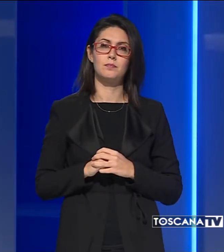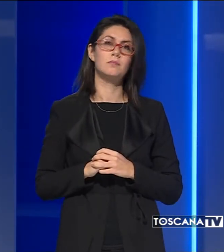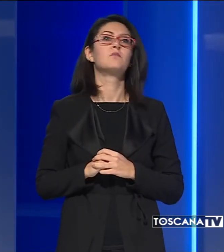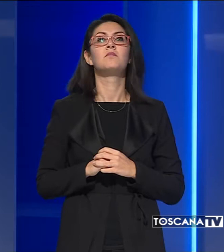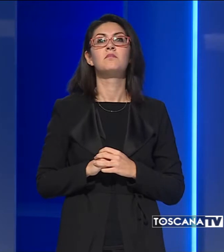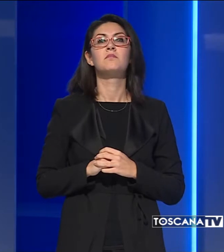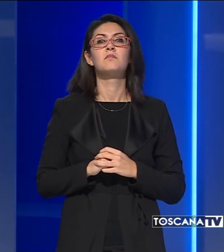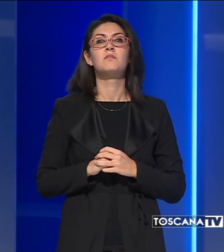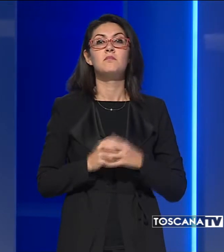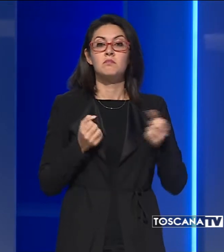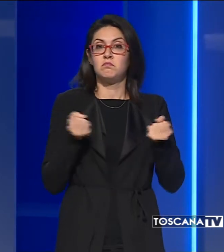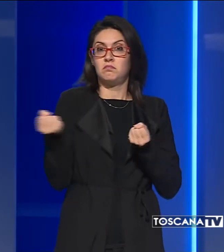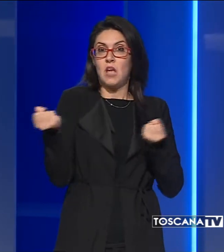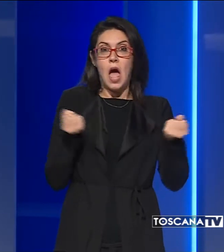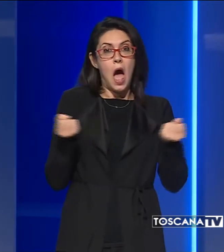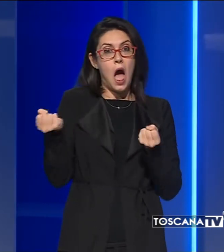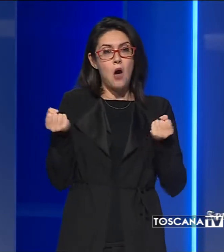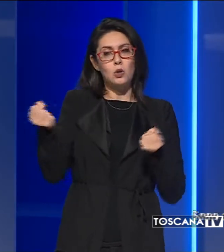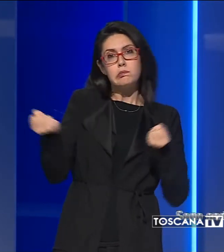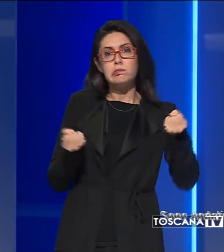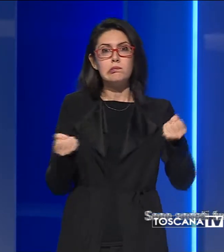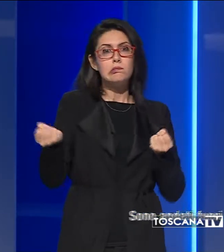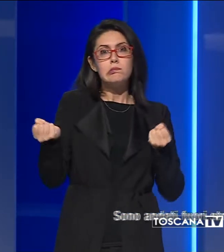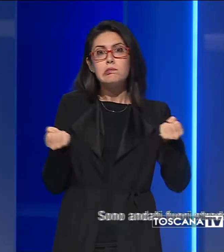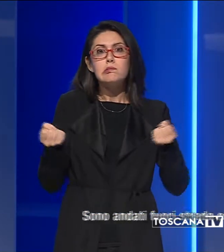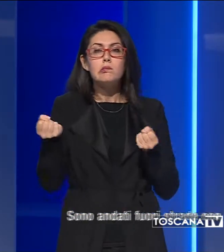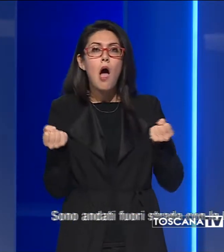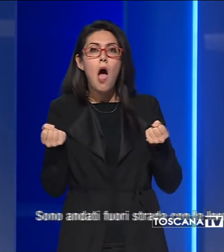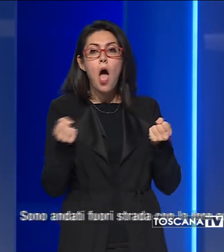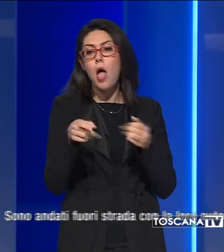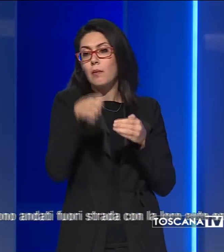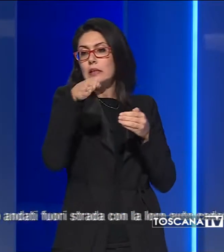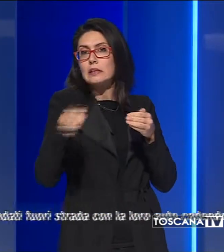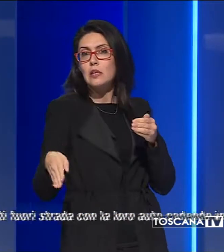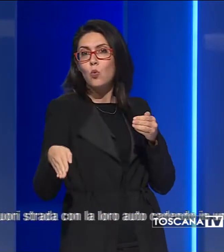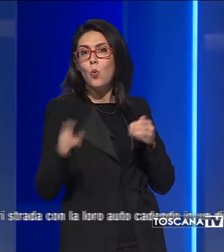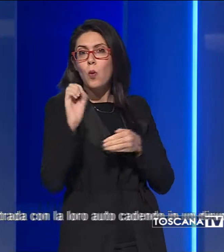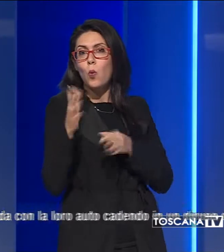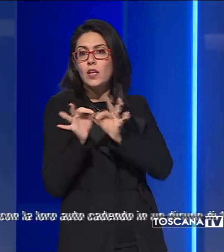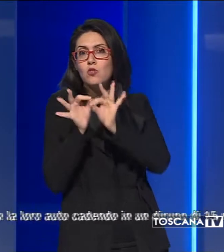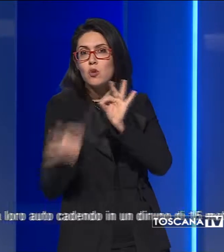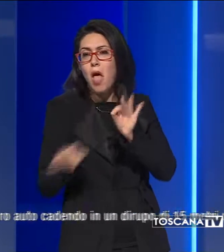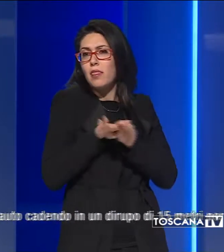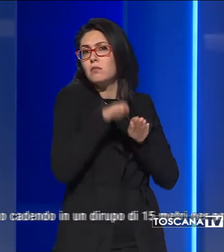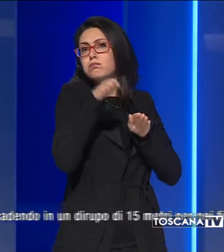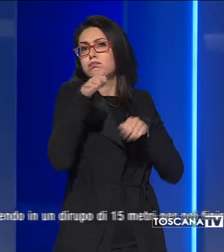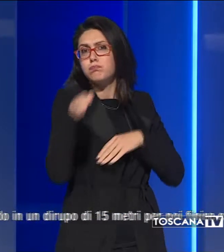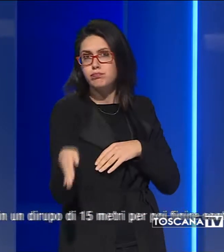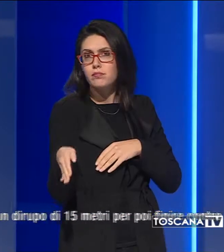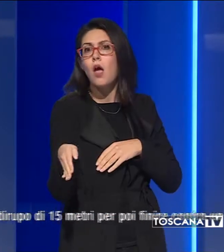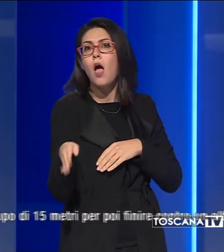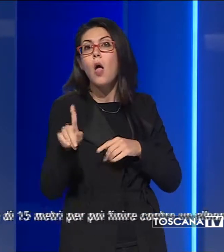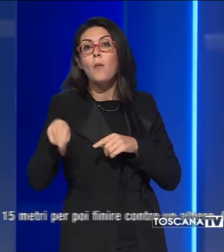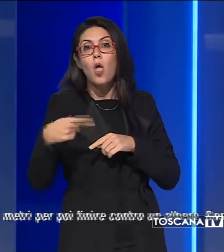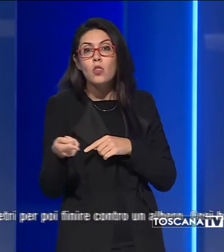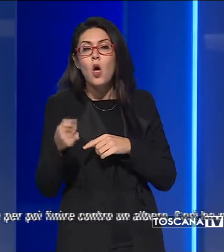Invece sono andati fuori strada con la loro auto cadendo in un dirupo di ben 15 metri per poi